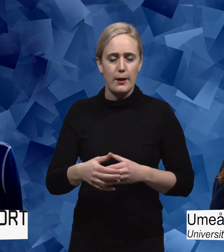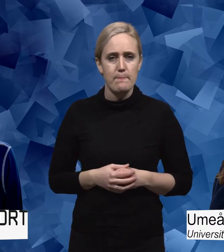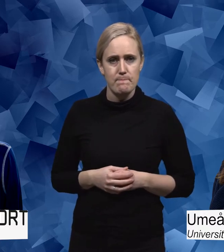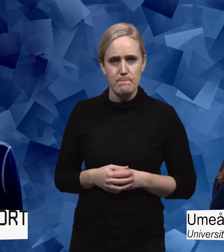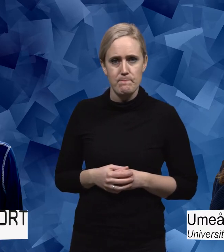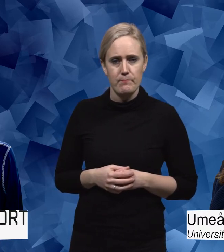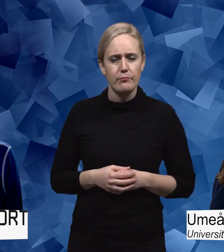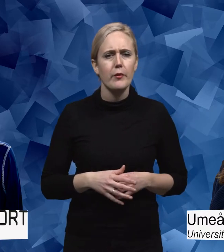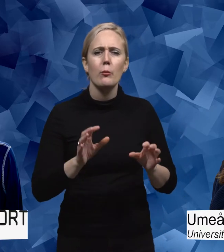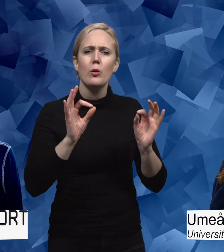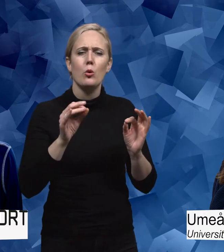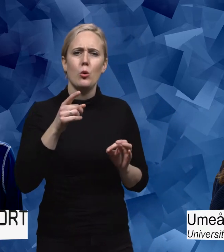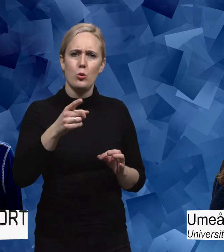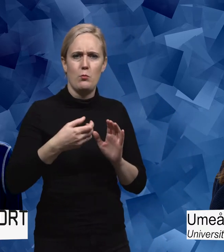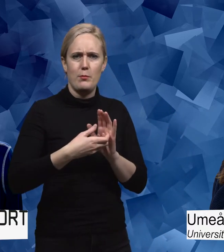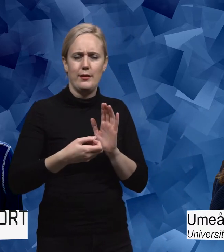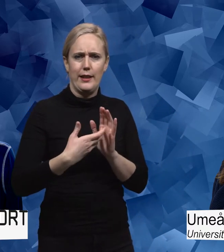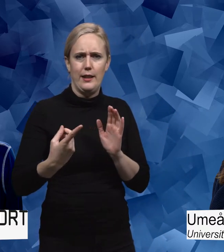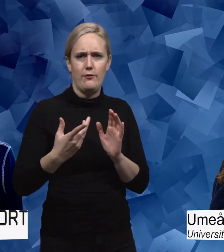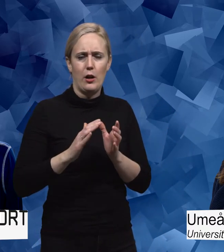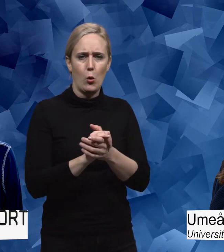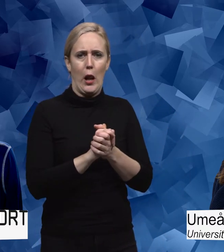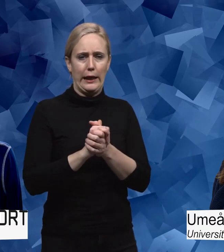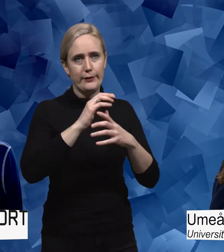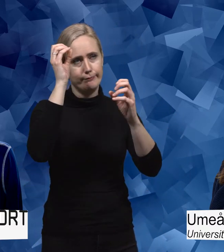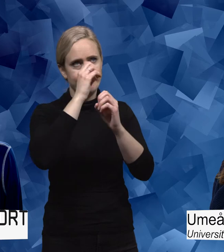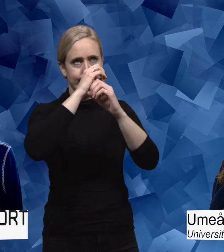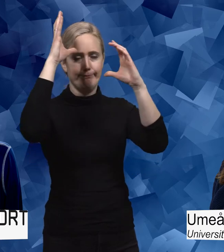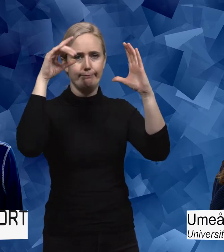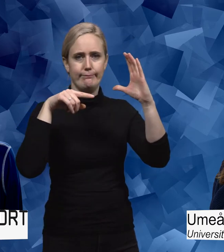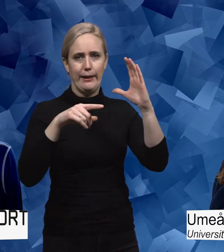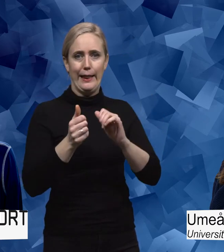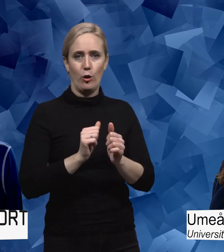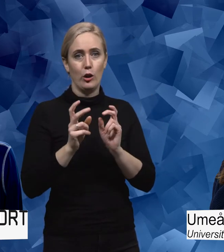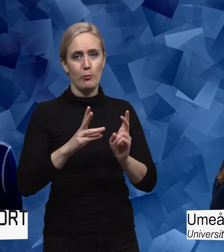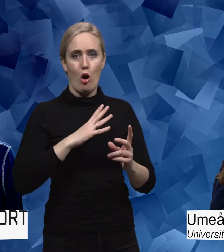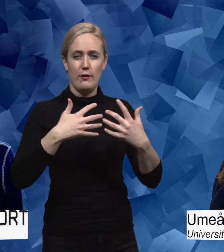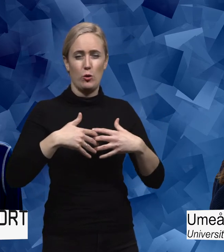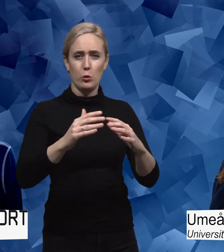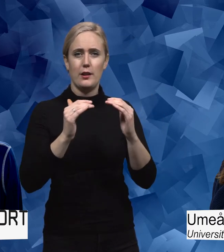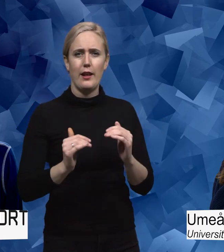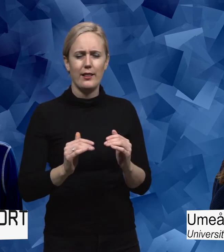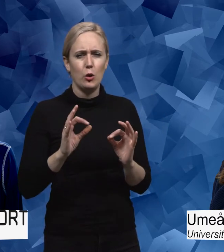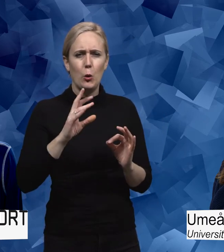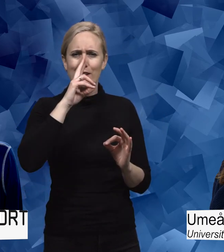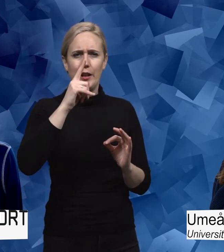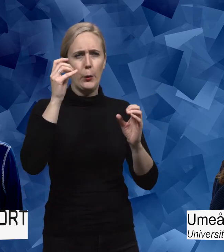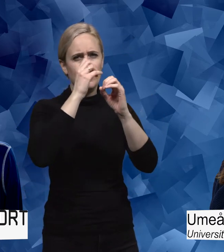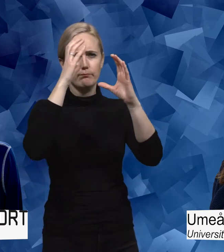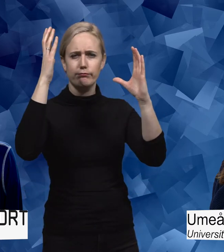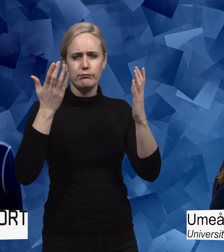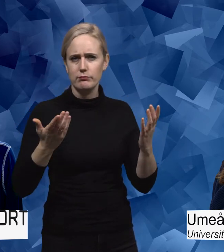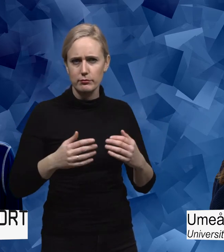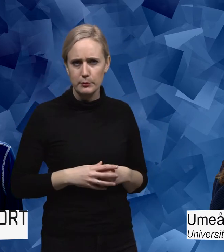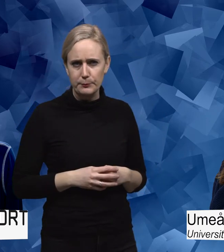eller annat sätt. Hur skulle du beskriva den kollektiva föreställningen om idrottare med funktionsnedsättning? Hur ser den ut